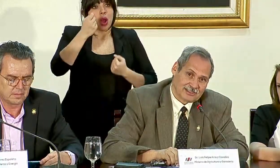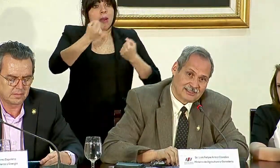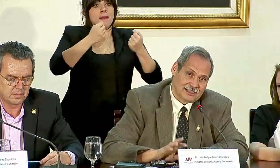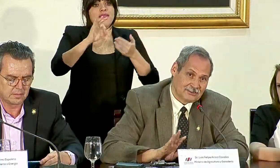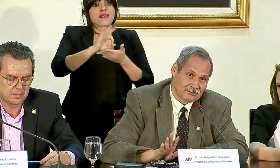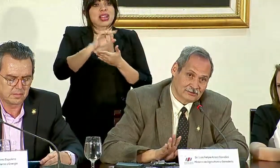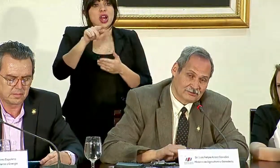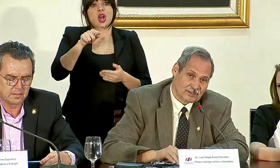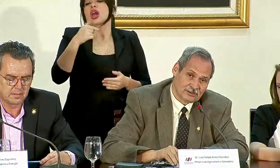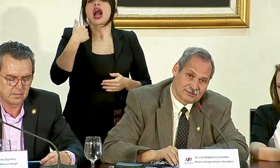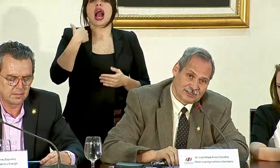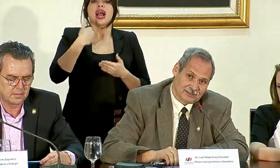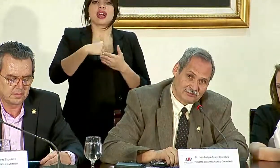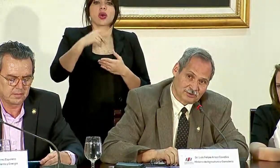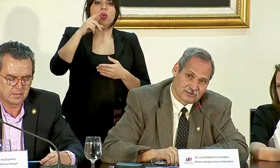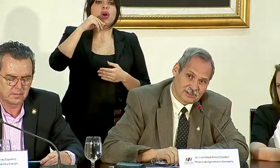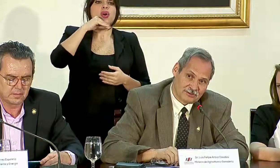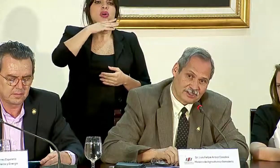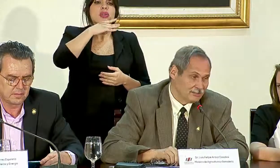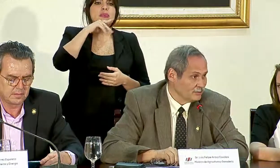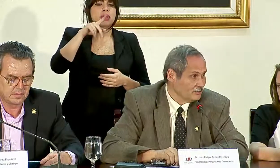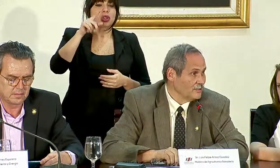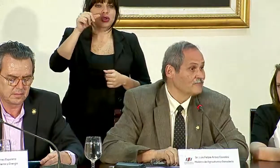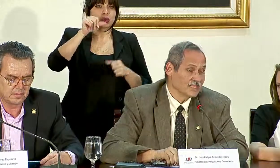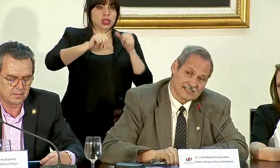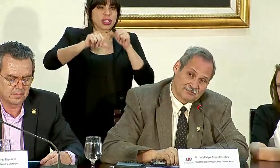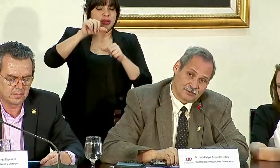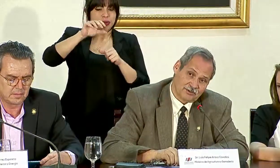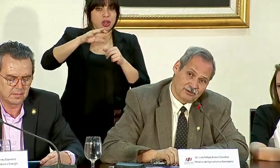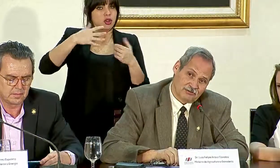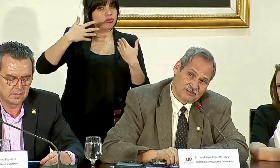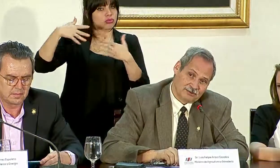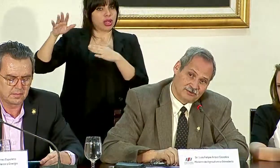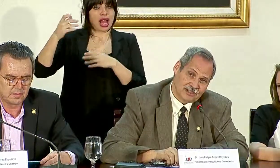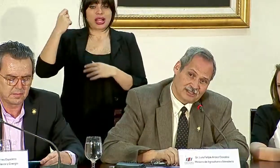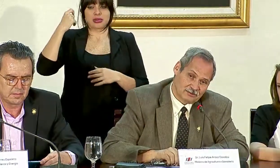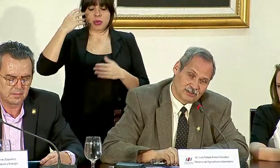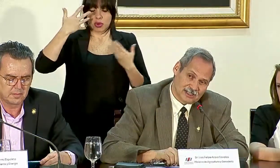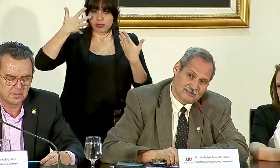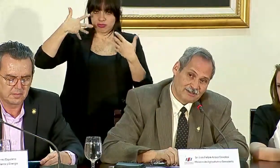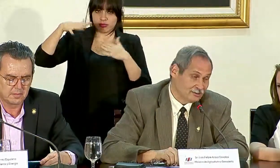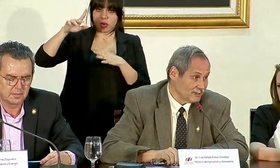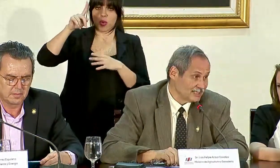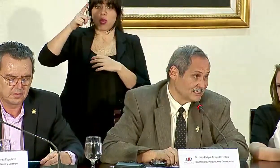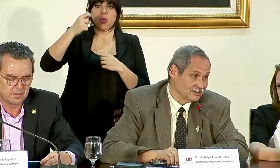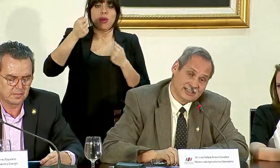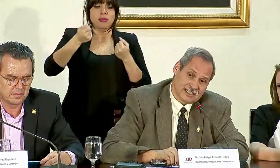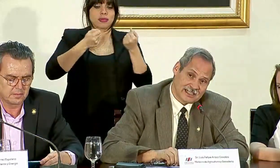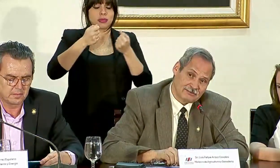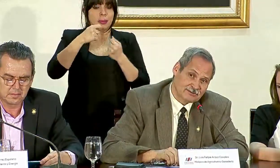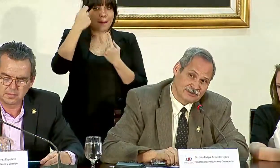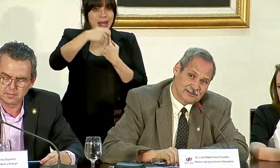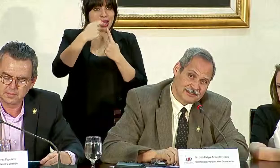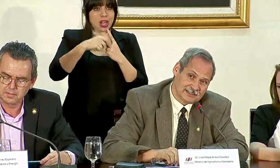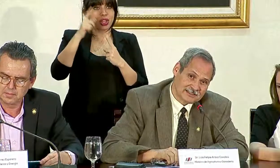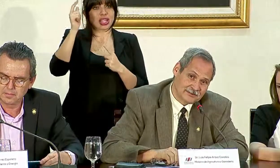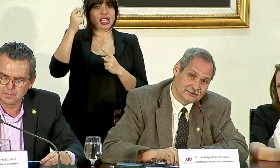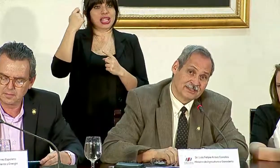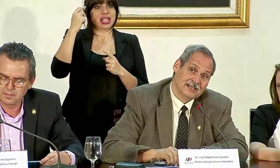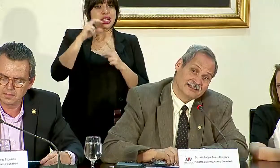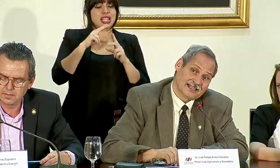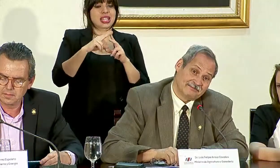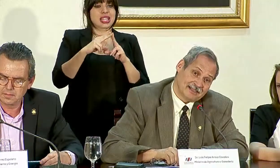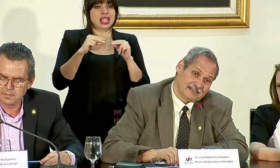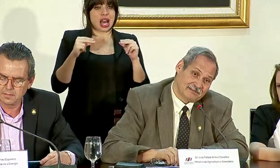de frijol que tenía una contaminación por un agroquímico, hace poco devolvimos un cargamento de plátano de Nicaragua con niveles de